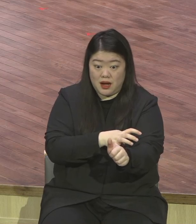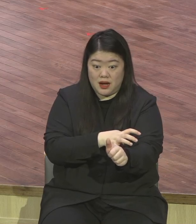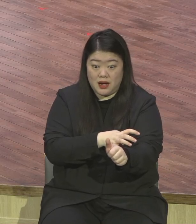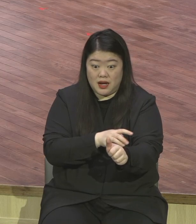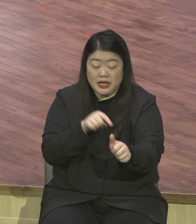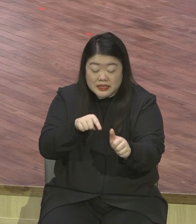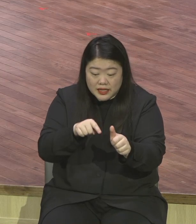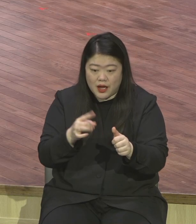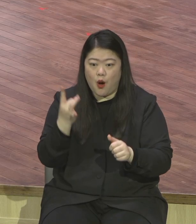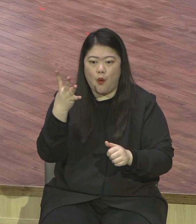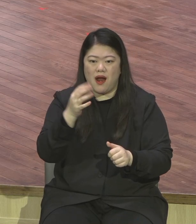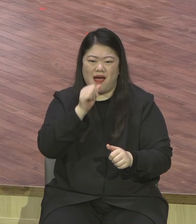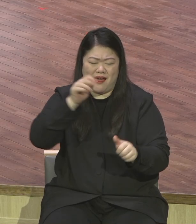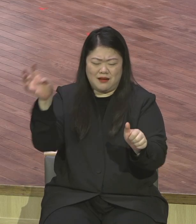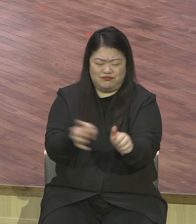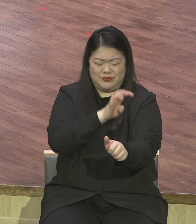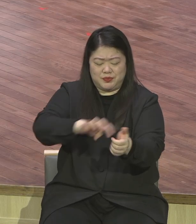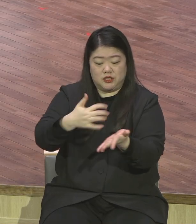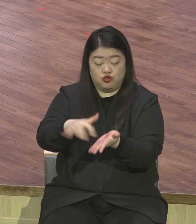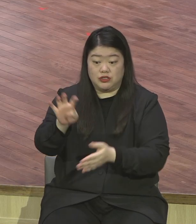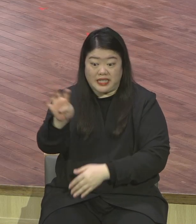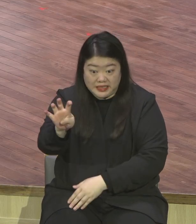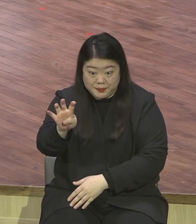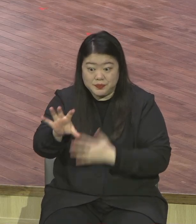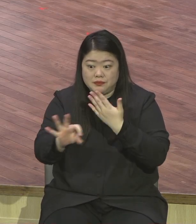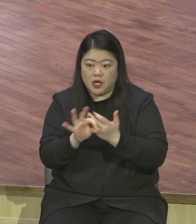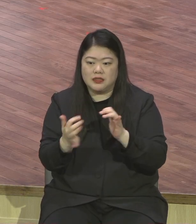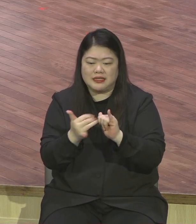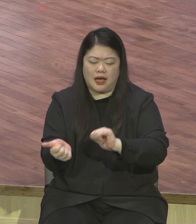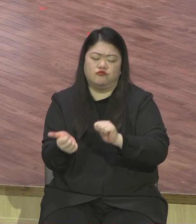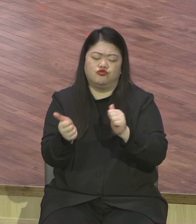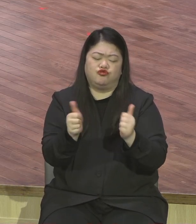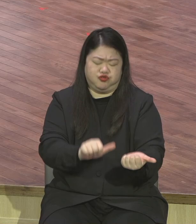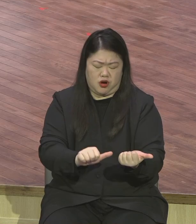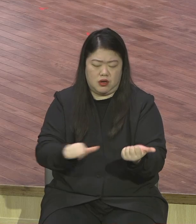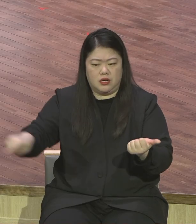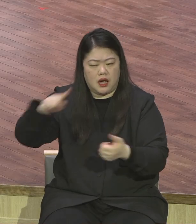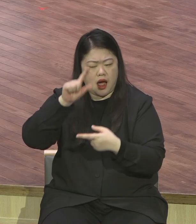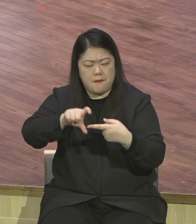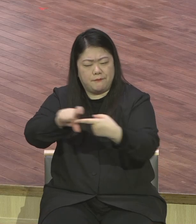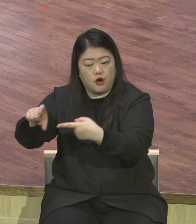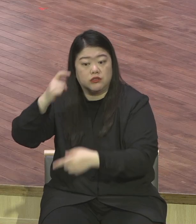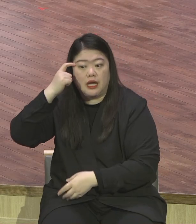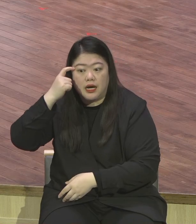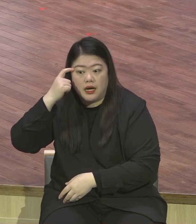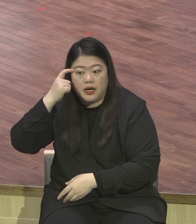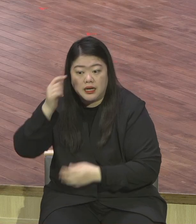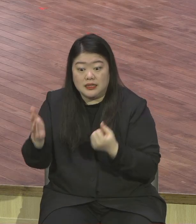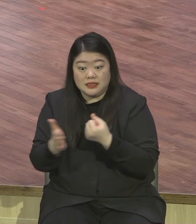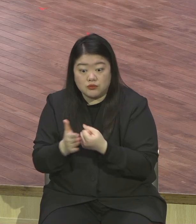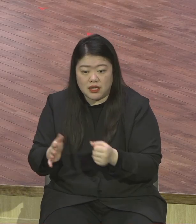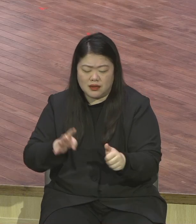온몸을 다 갈고리가 찢어 갈고리라고 파칠리어스라는 갈고리가 있어요